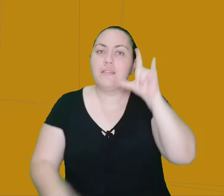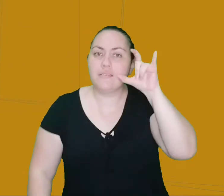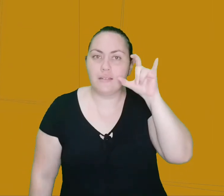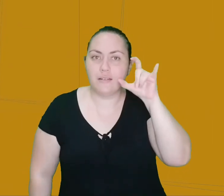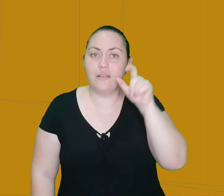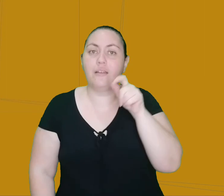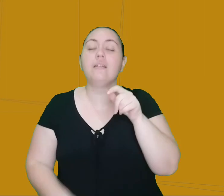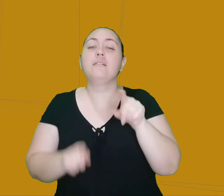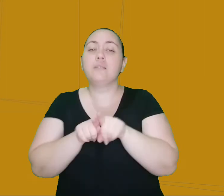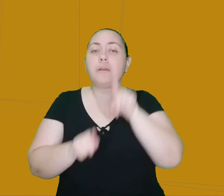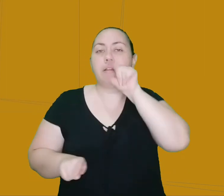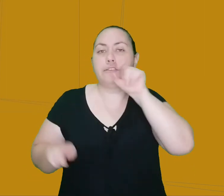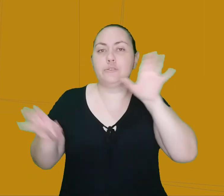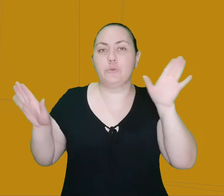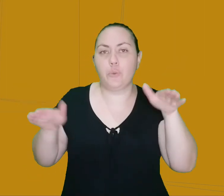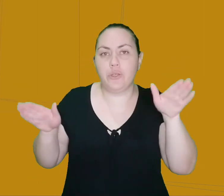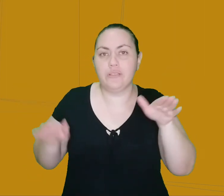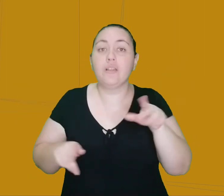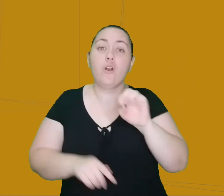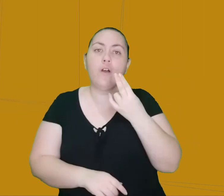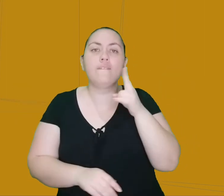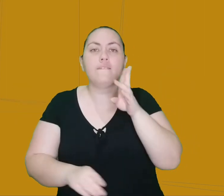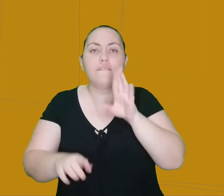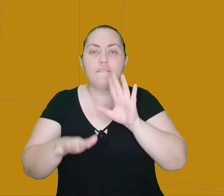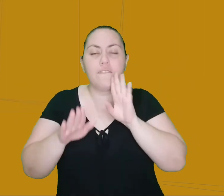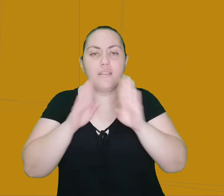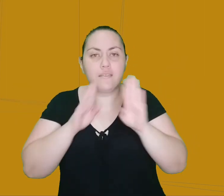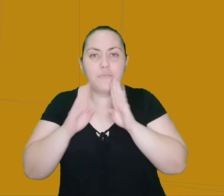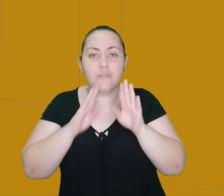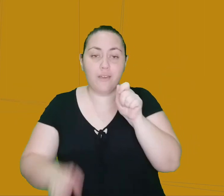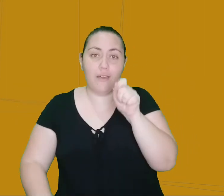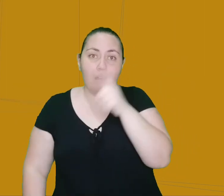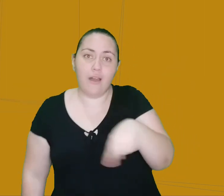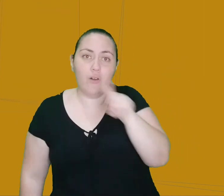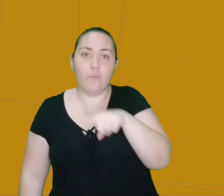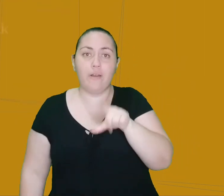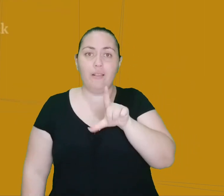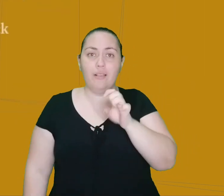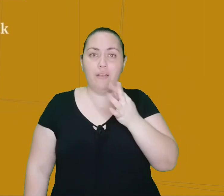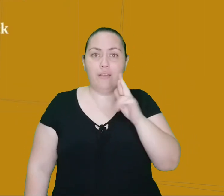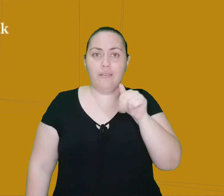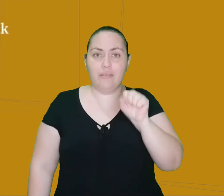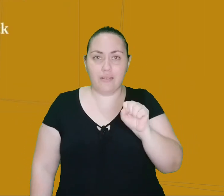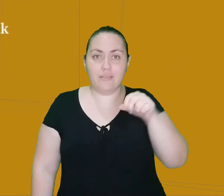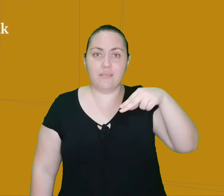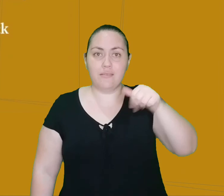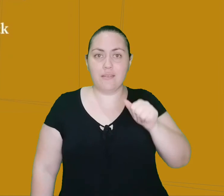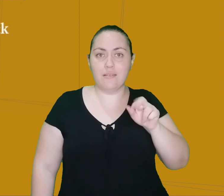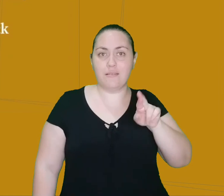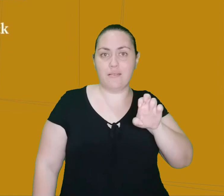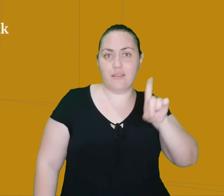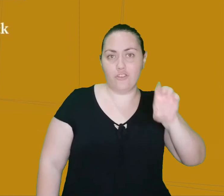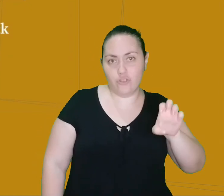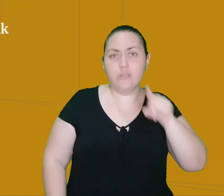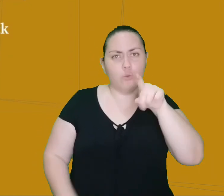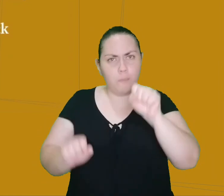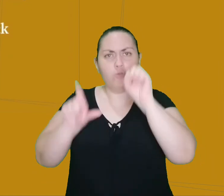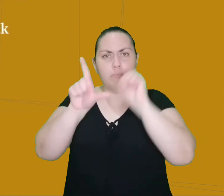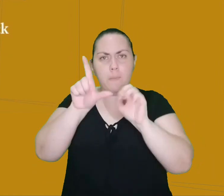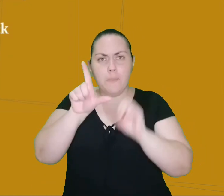Instagram, no Twitter e no Facebook, pelo arroba Letras na Rede. Deixem nos comentários as suas dúvidas